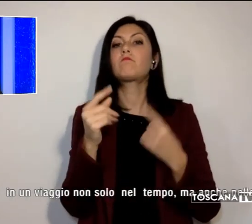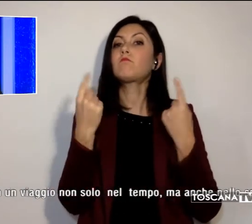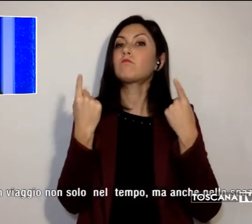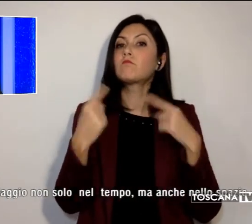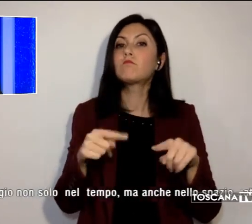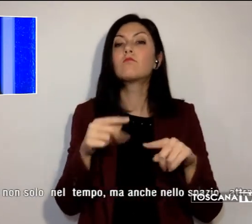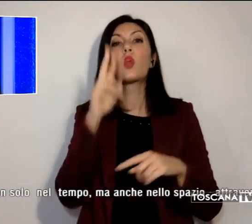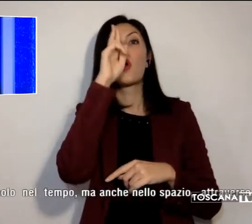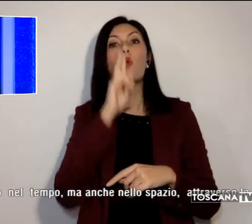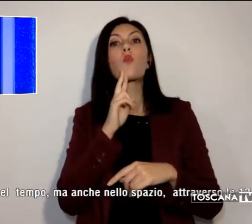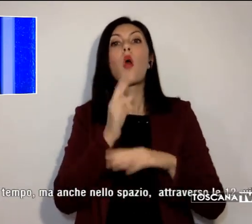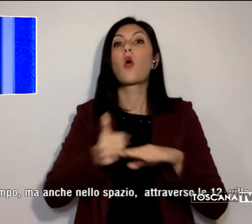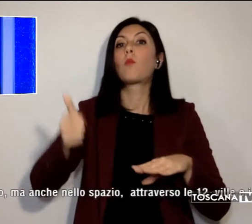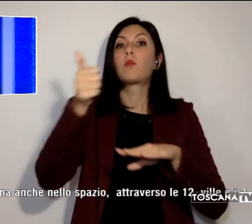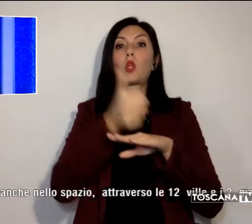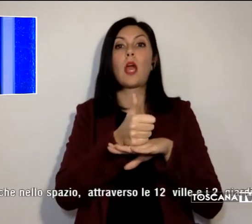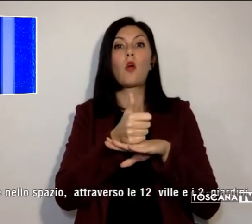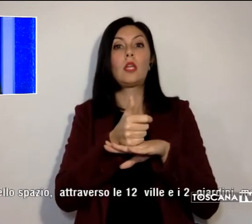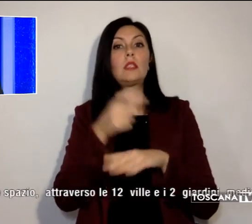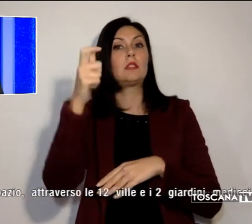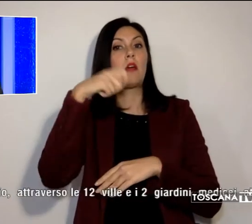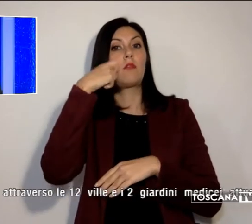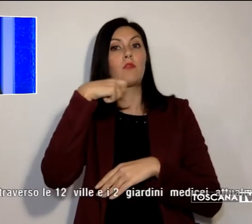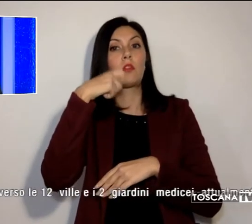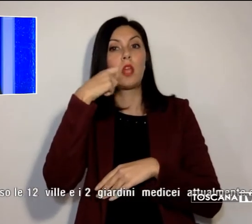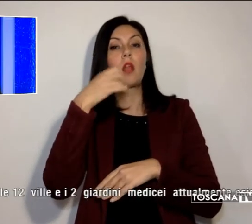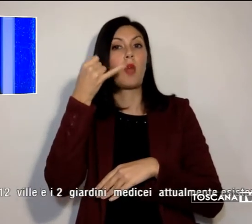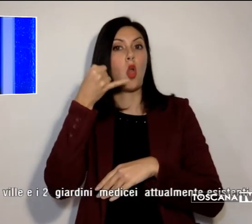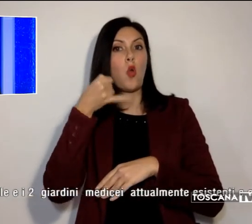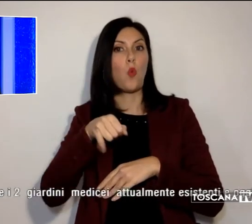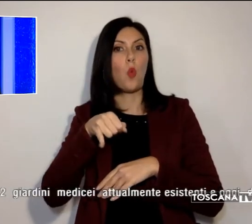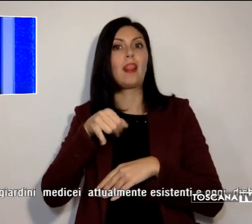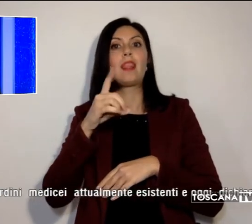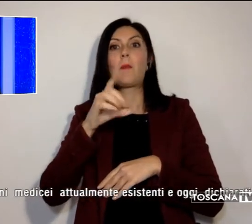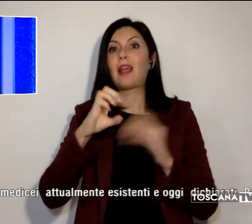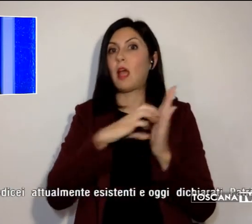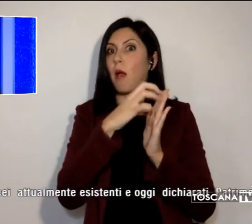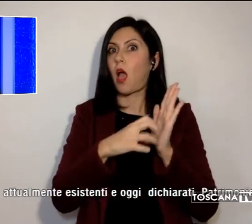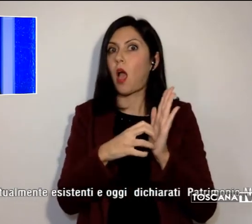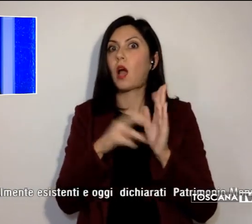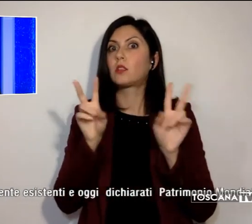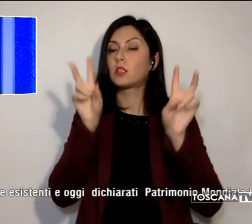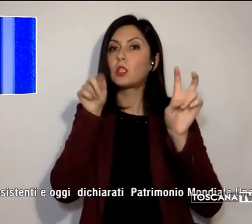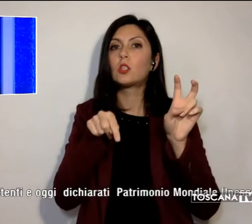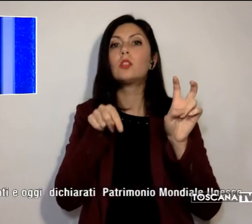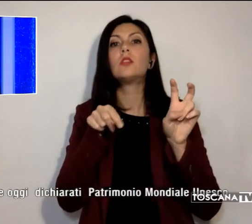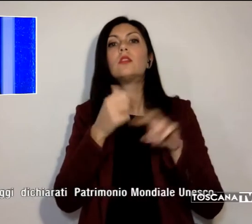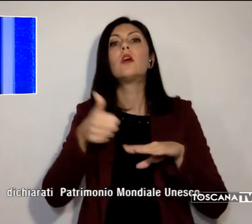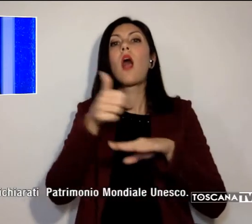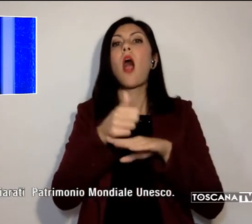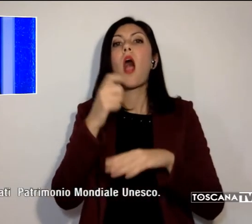protagonista della serie, L'Ultima dei Medici, appunto, è l'attrice Piera degli Esposti.